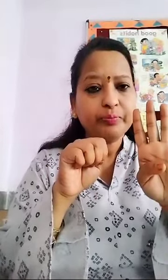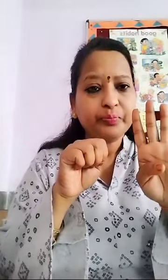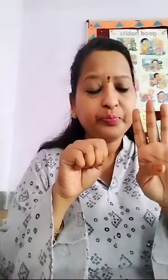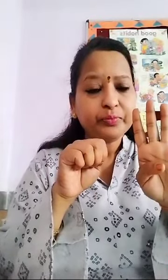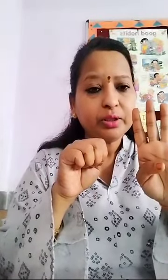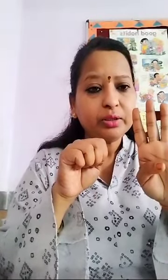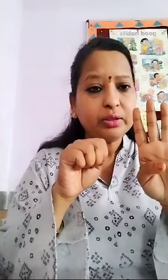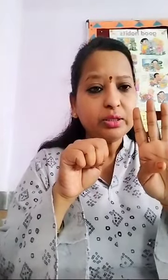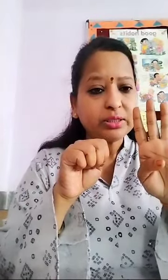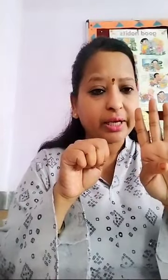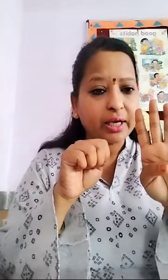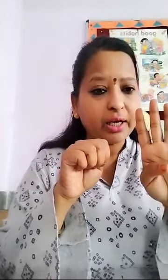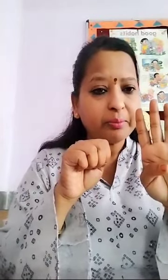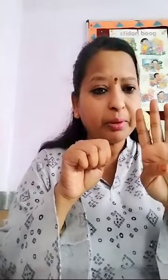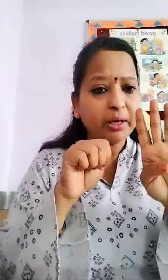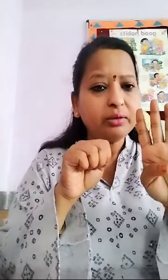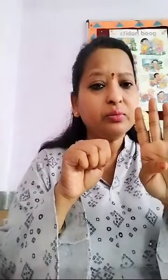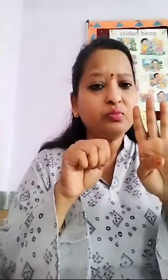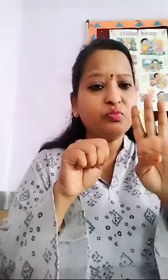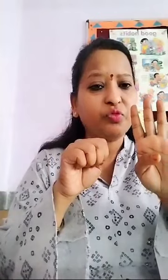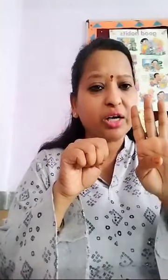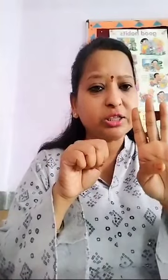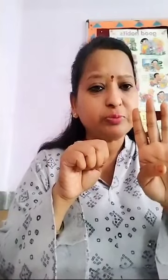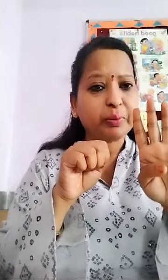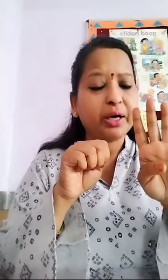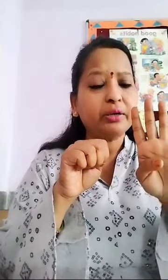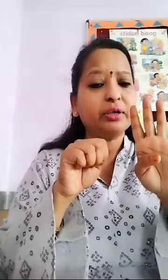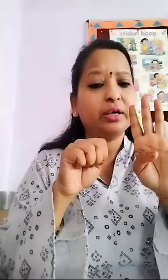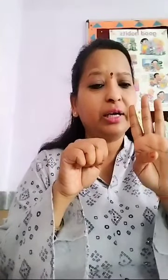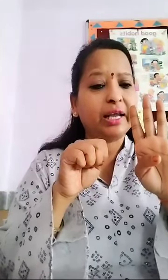Single number 1s per left hand